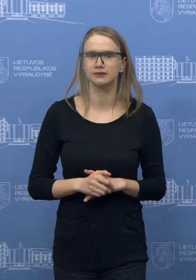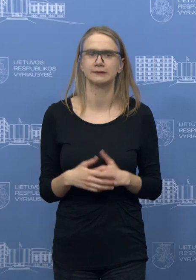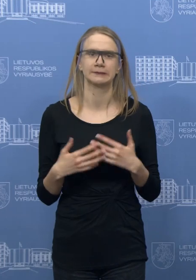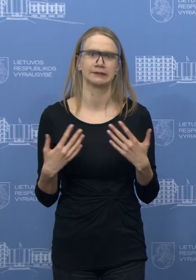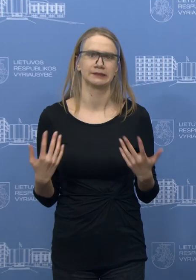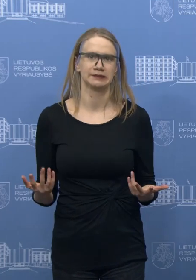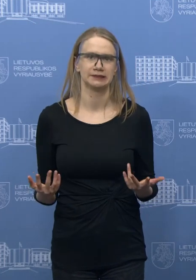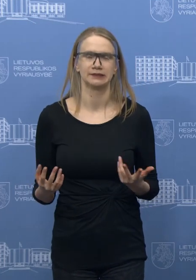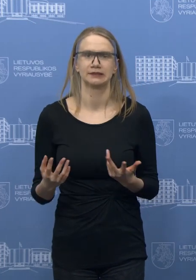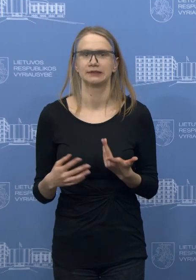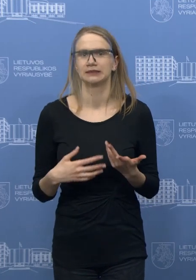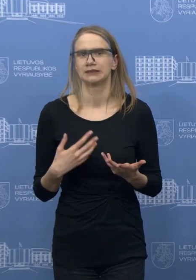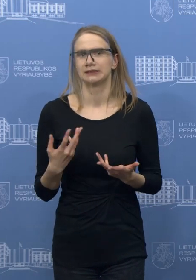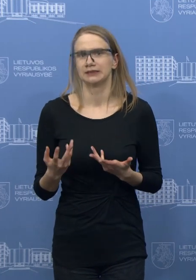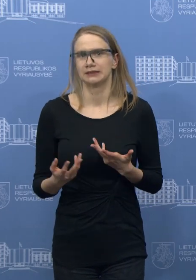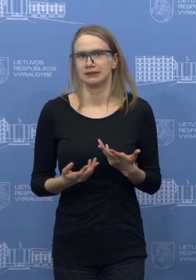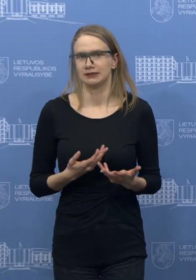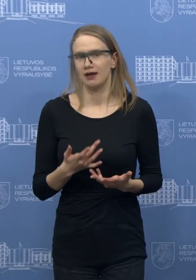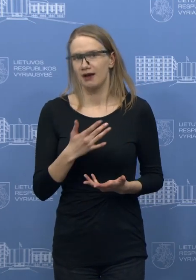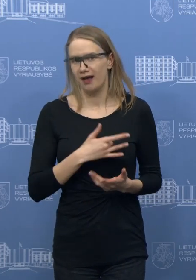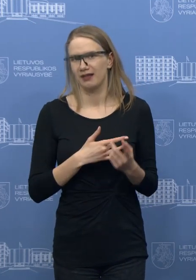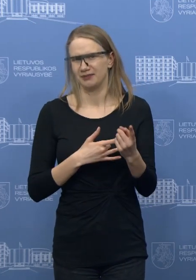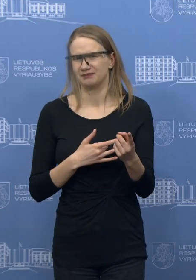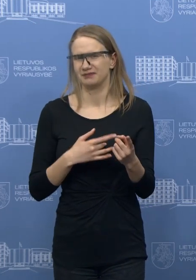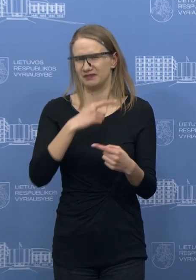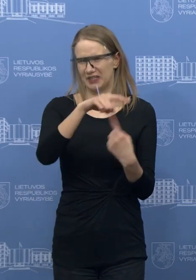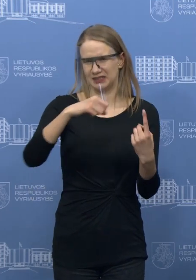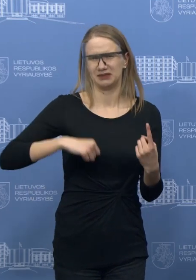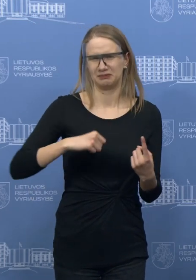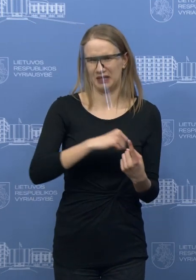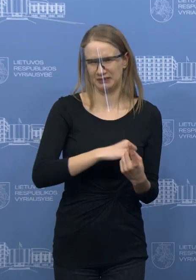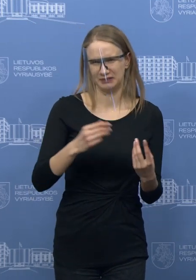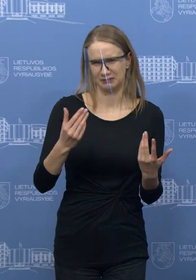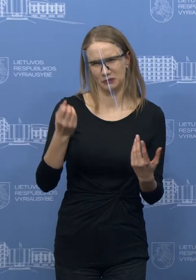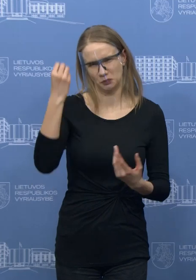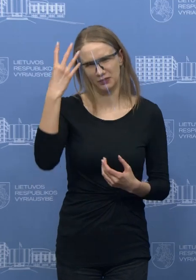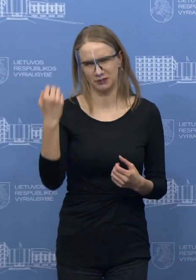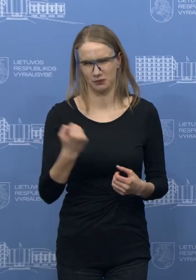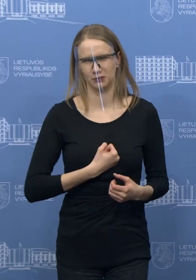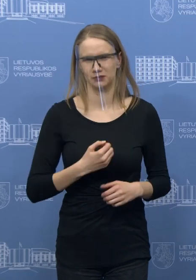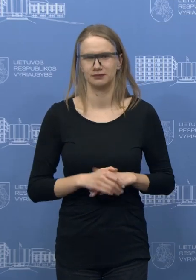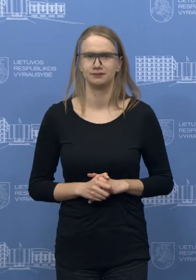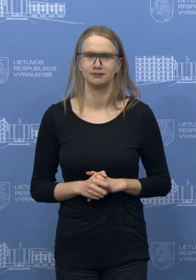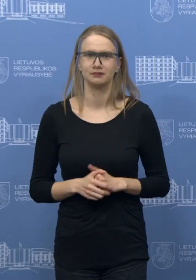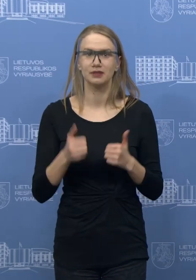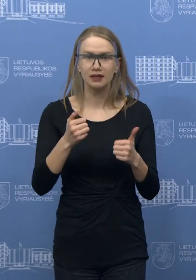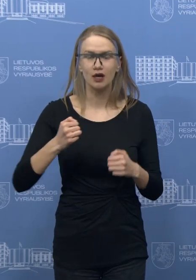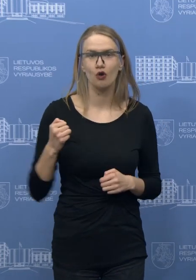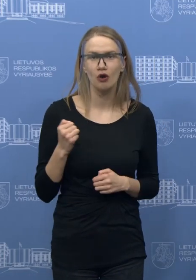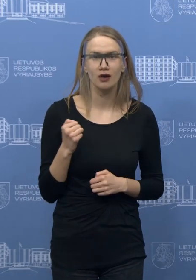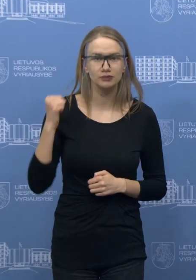galbūt turėtų irgi tam tikras pamukas ir išvadas padaryti. Tai ką, gydėkui kolegos.